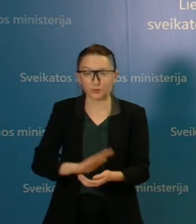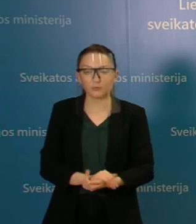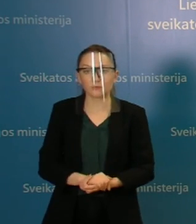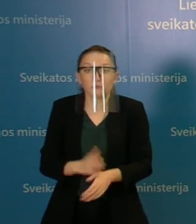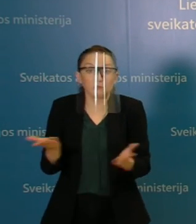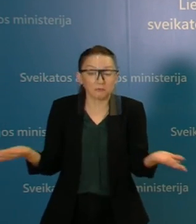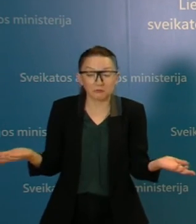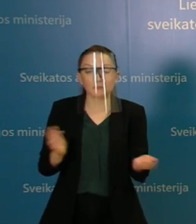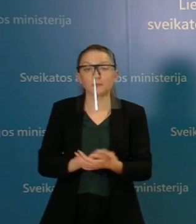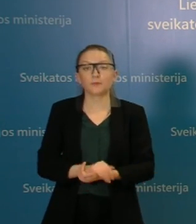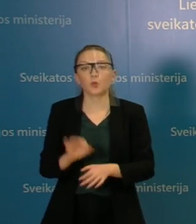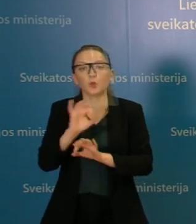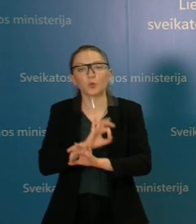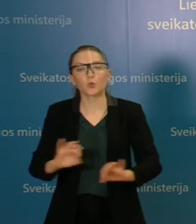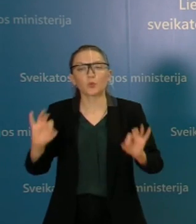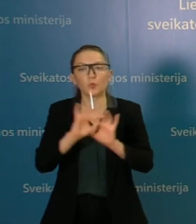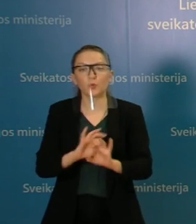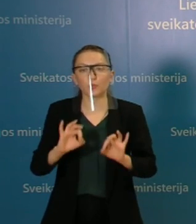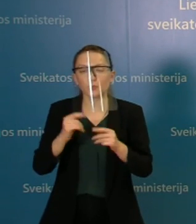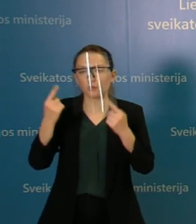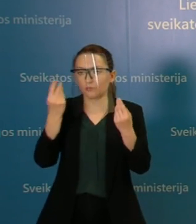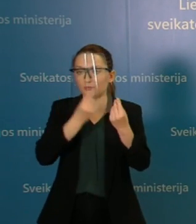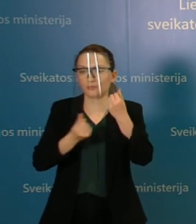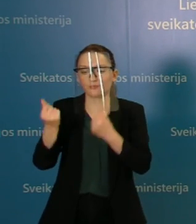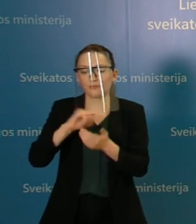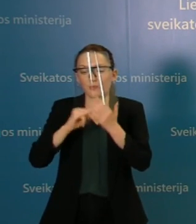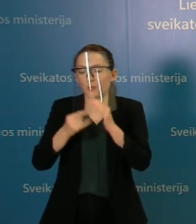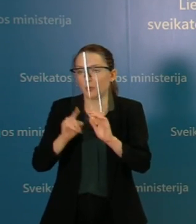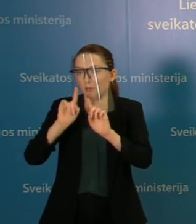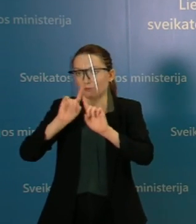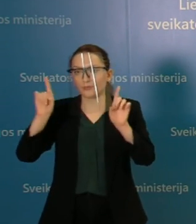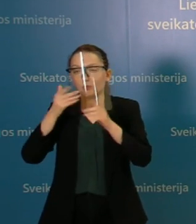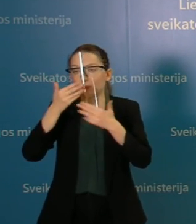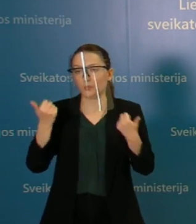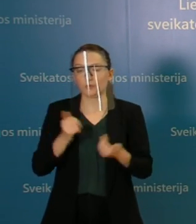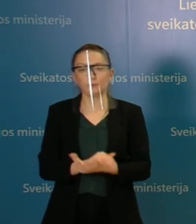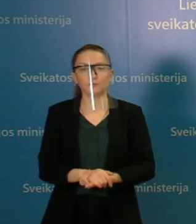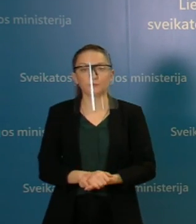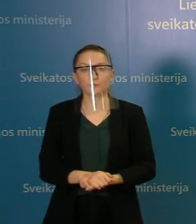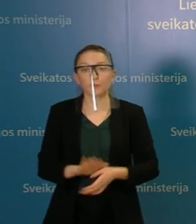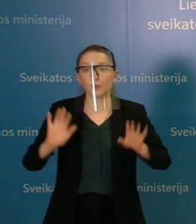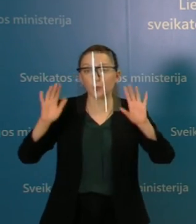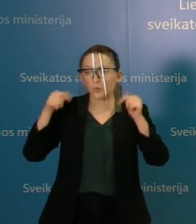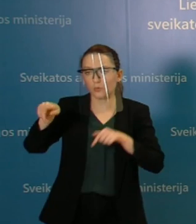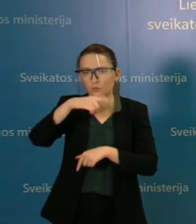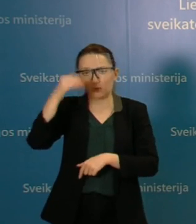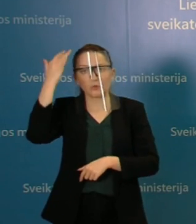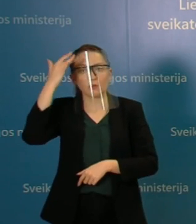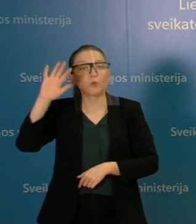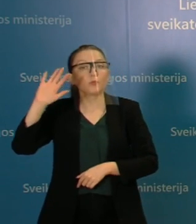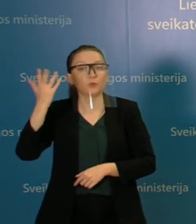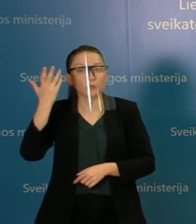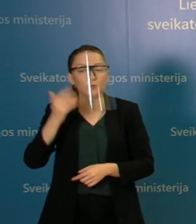toks ir planas. Jokio kažkokio kitokio stebuklingo plano nėra. Jeigu jūs galvojat, kad